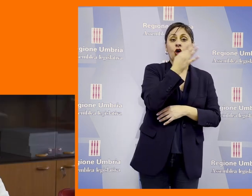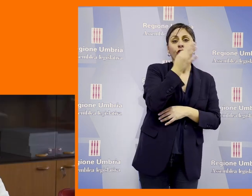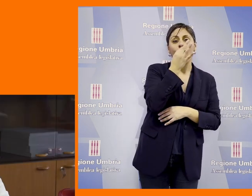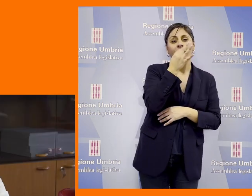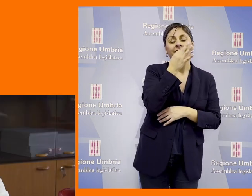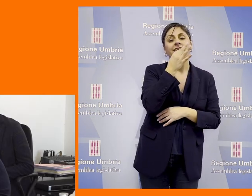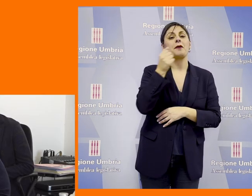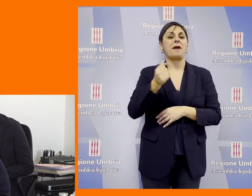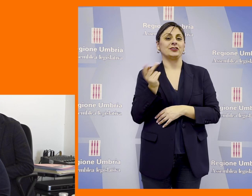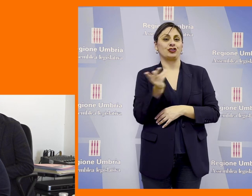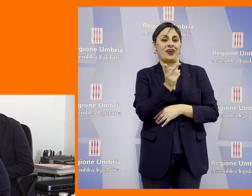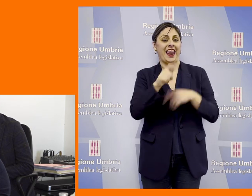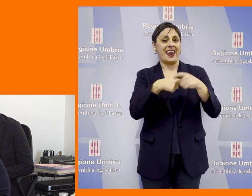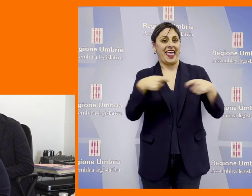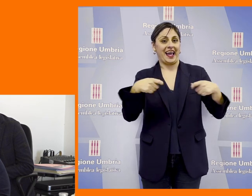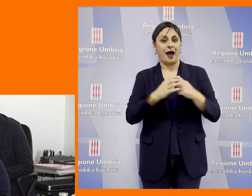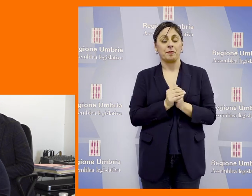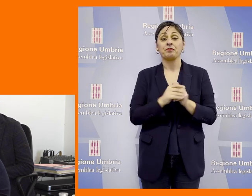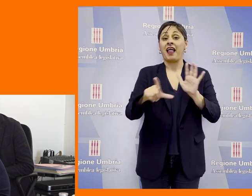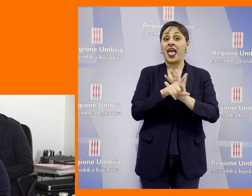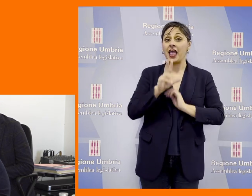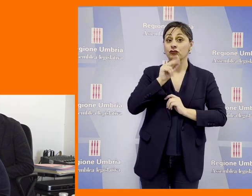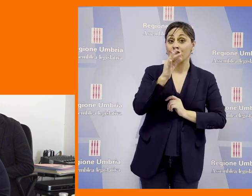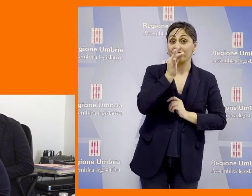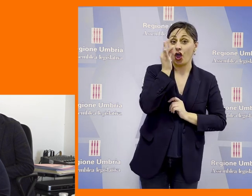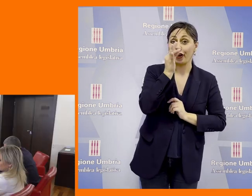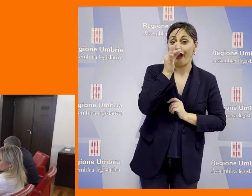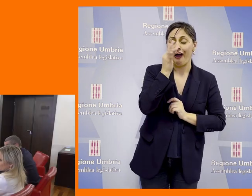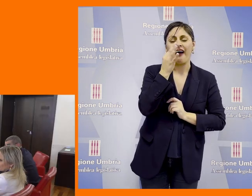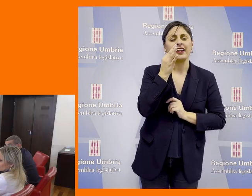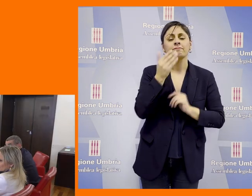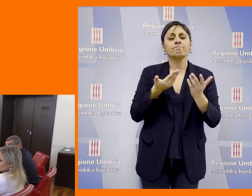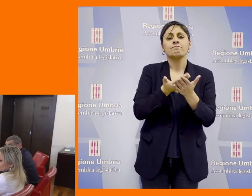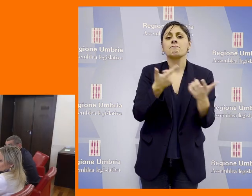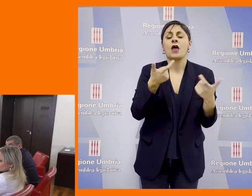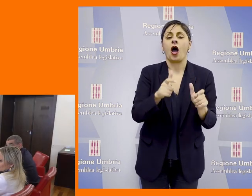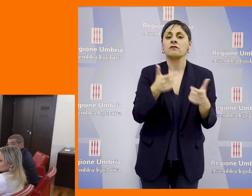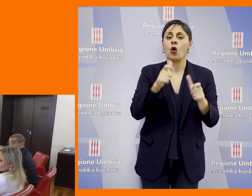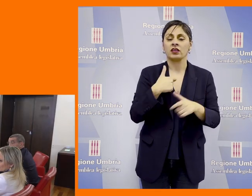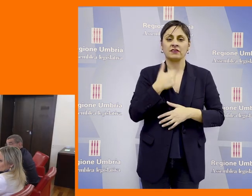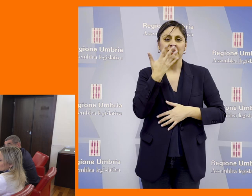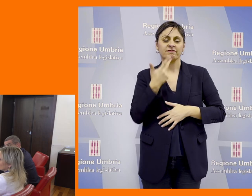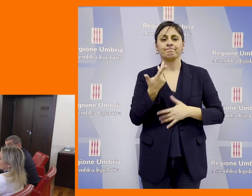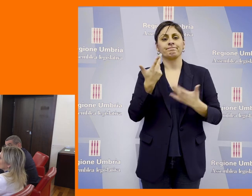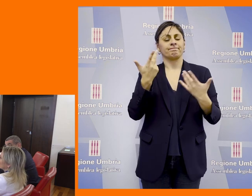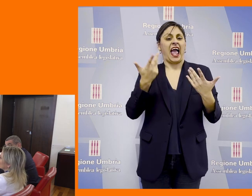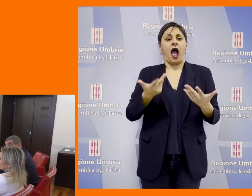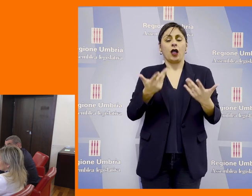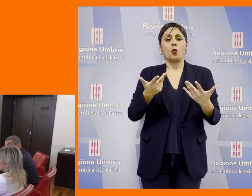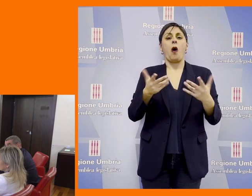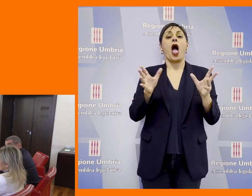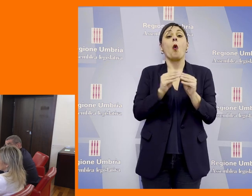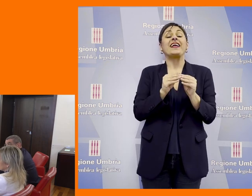Paola Fioroni e Stefano Pastorelli la legge ha spiegato Paola Fioroni nasce dall'esigenza di indirizzare la